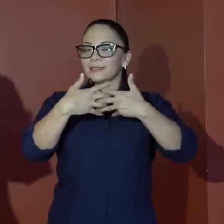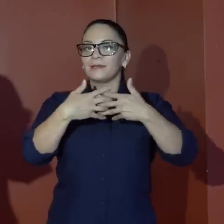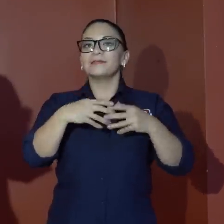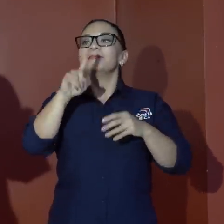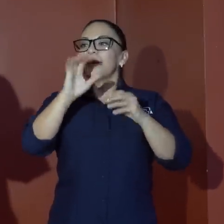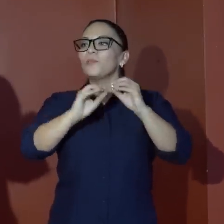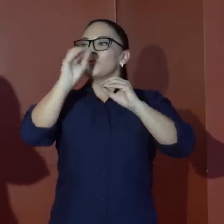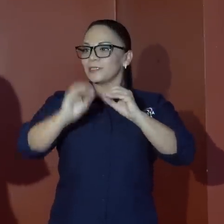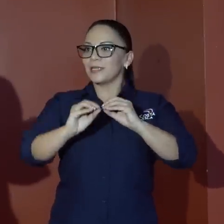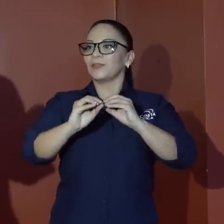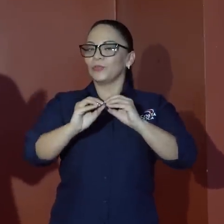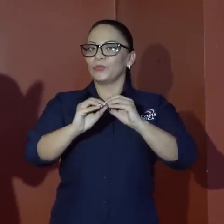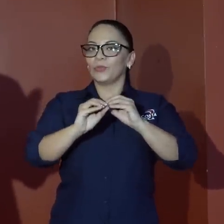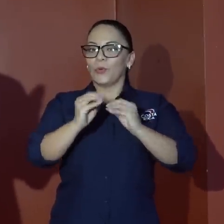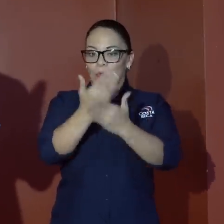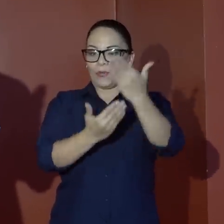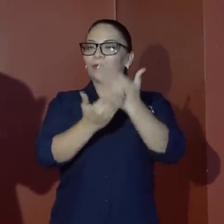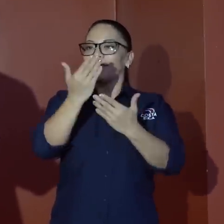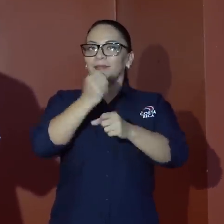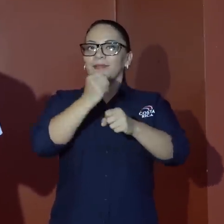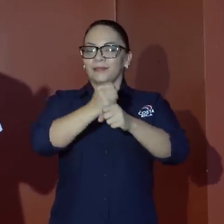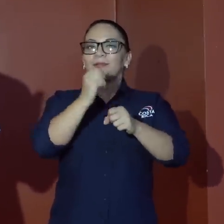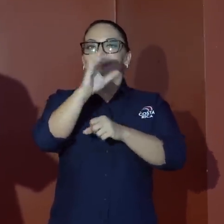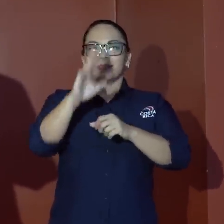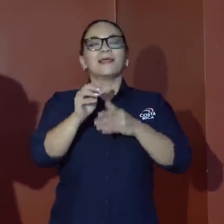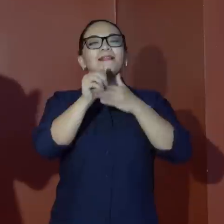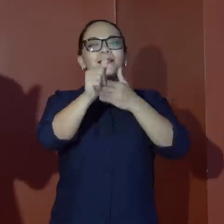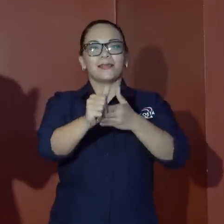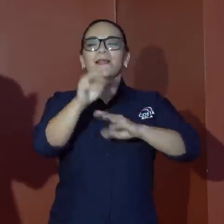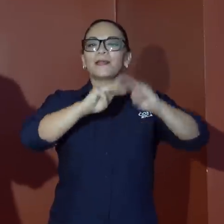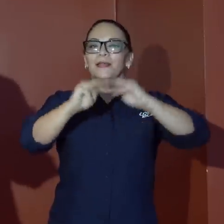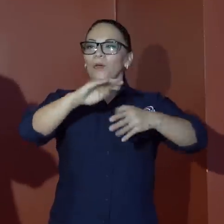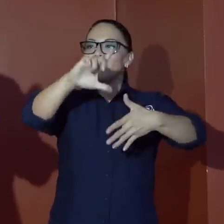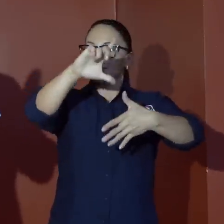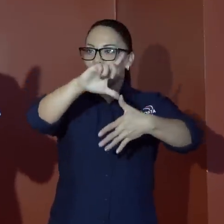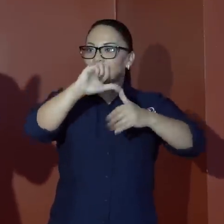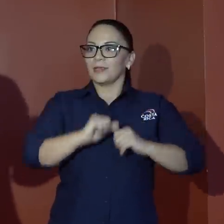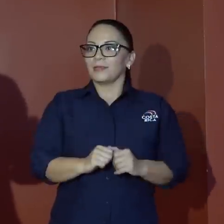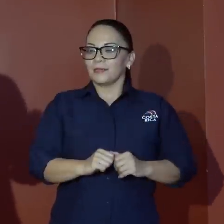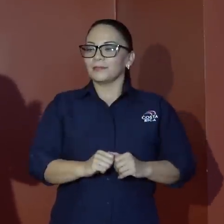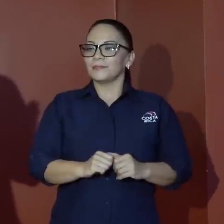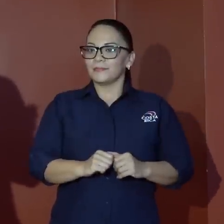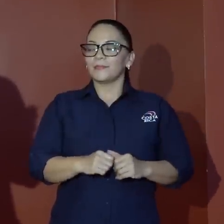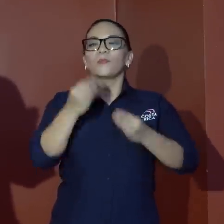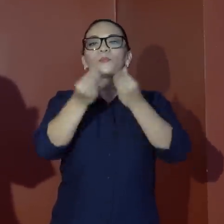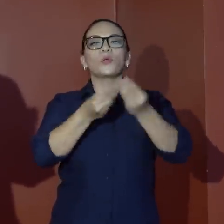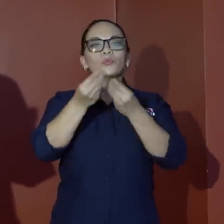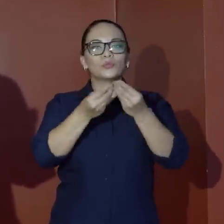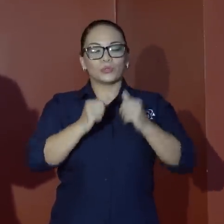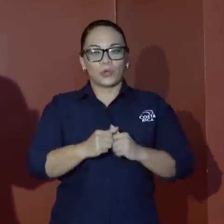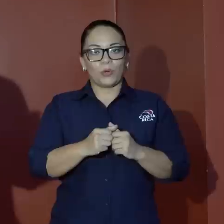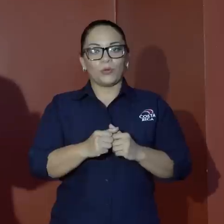de capital costarricense que es líder en el mercado latinoamericano de producción